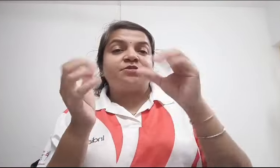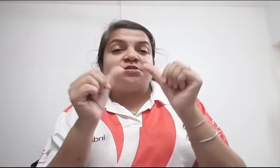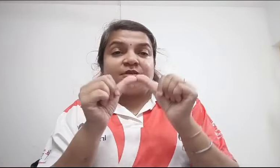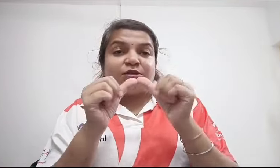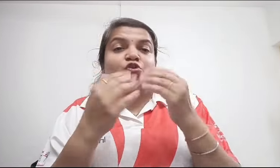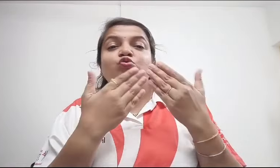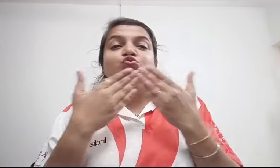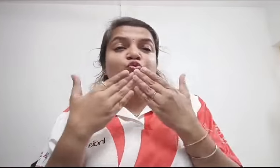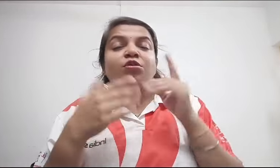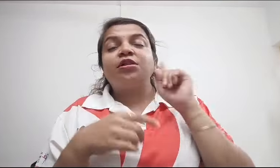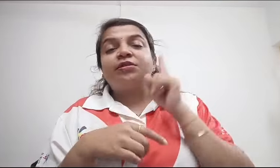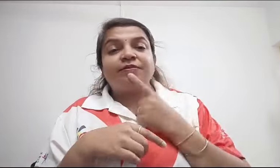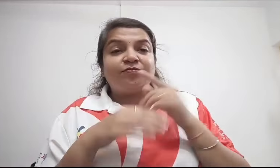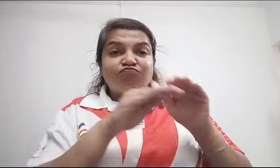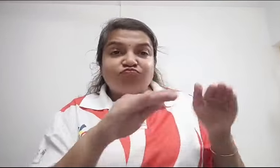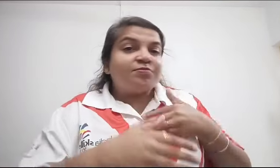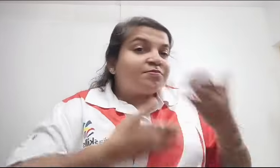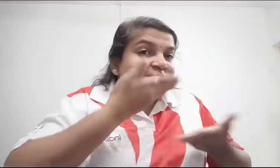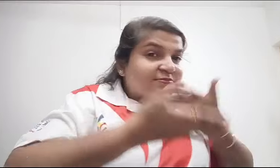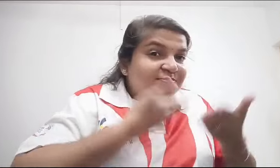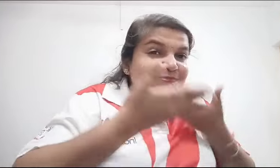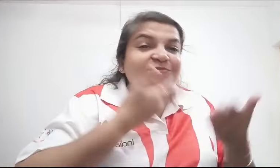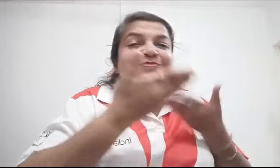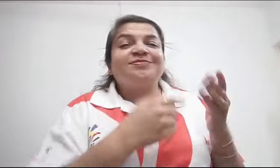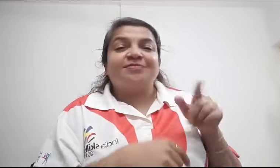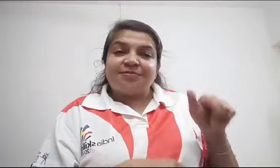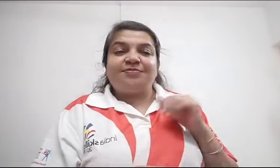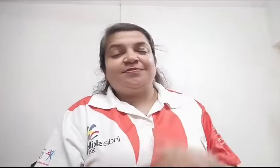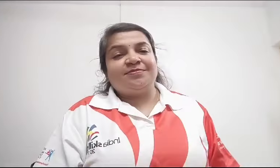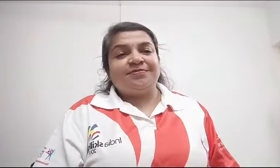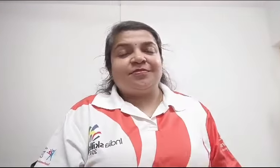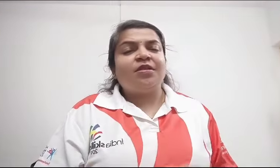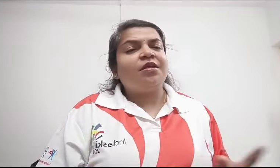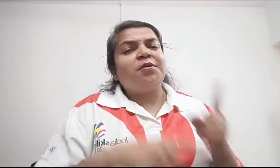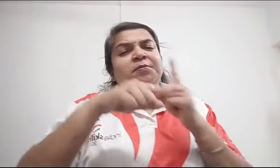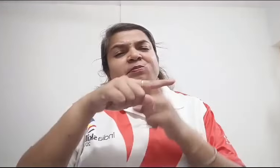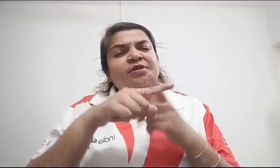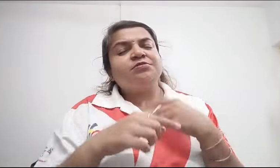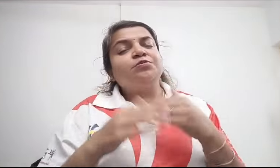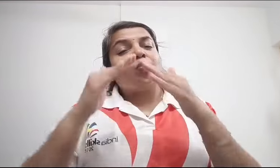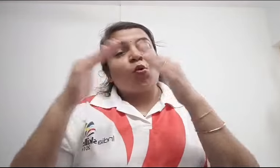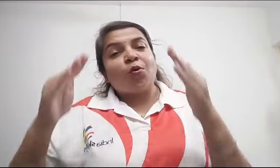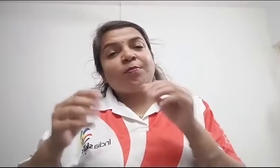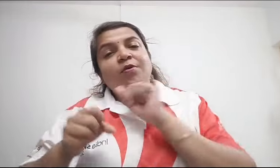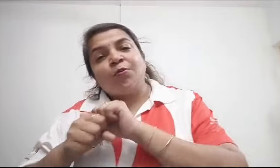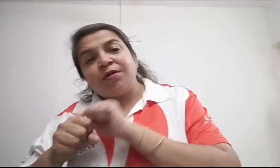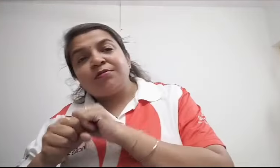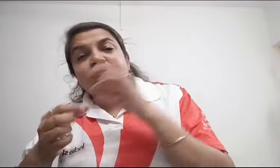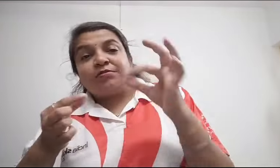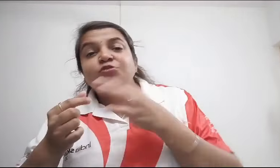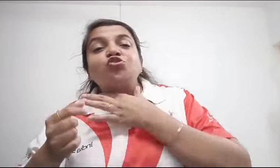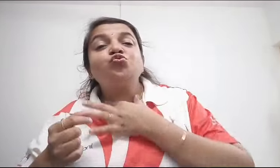बार मैंने नैशनल किये है, उसमें पहले मैंने सीखा जवालरी, फिर